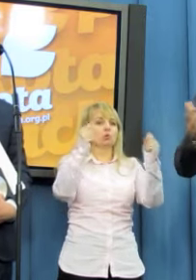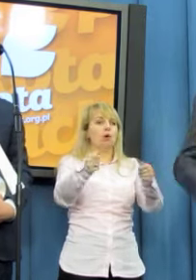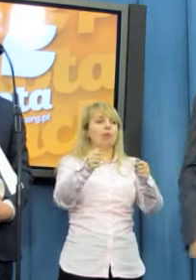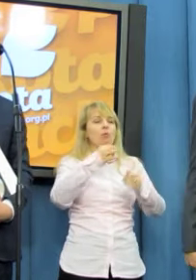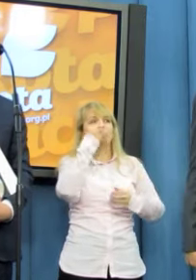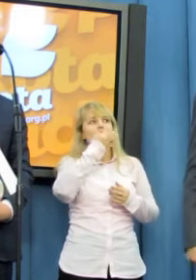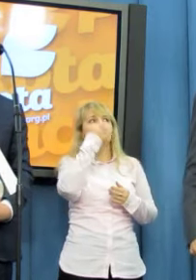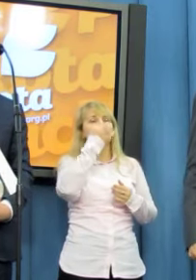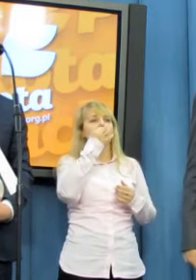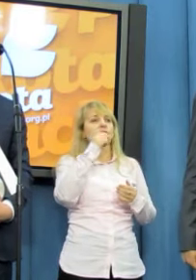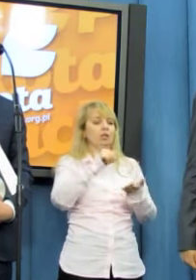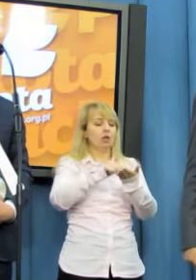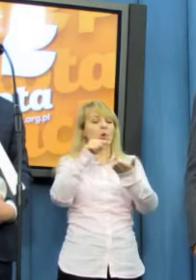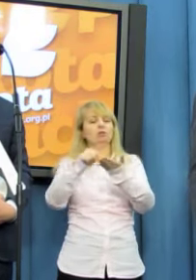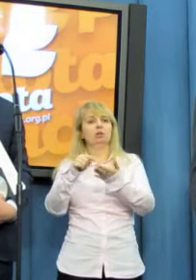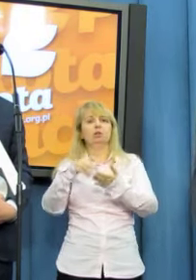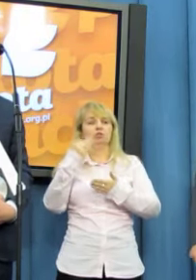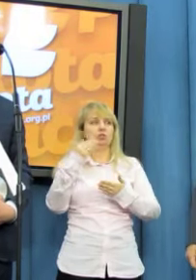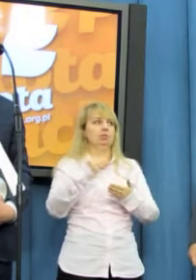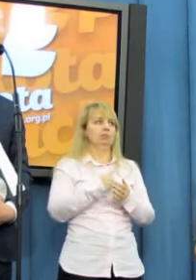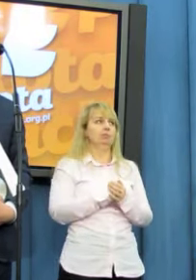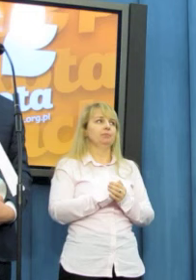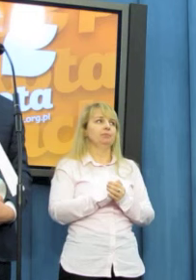poprawkę wtedy i wtedy, rzekomo.